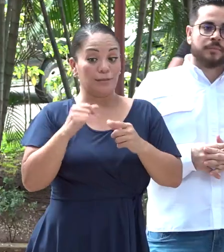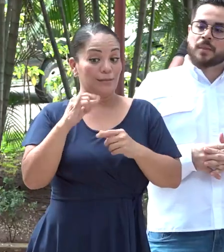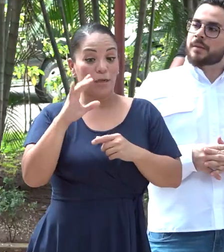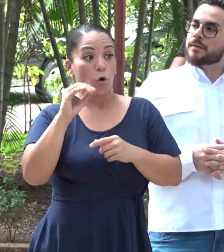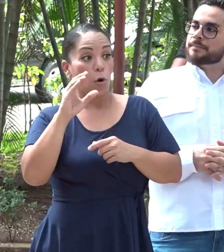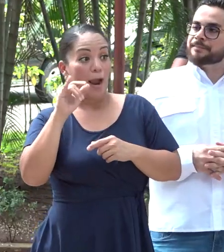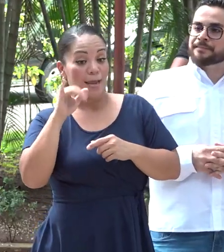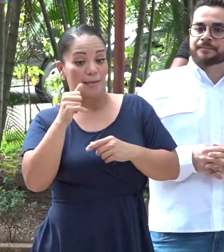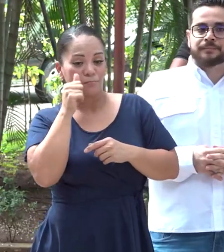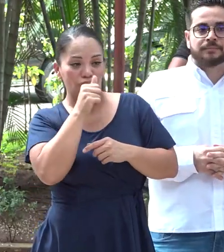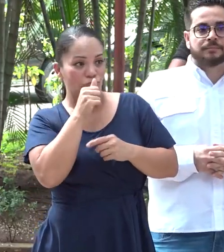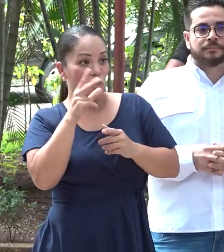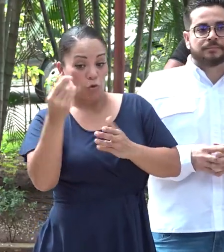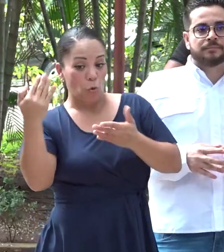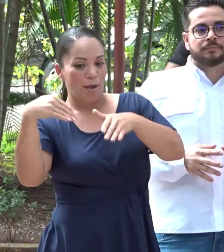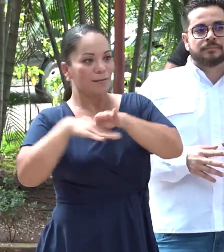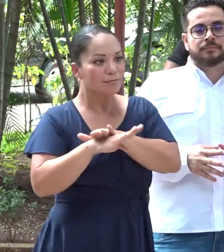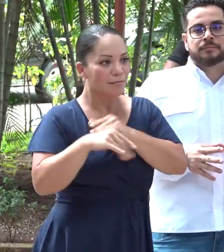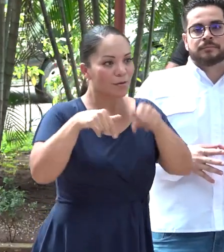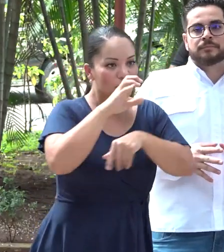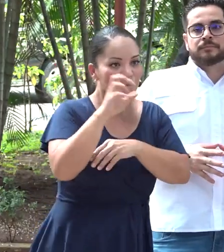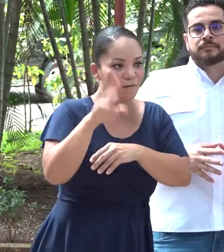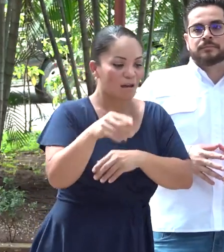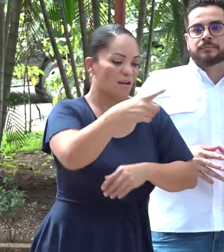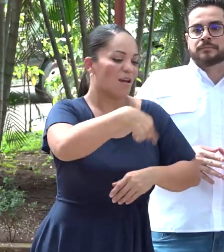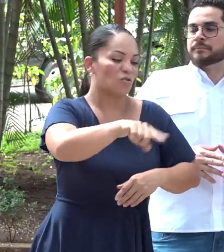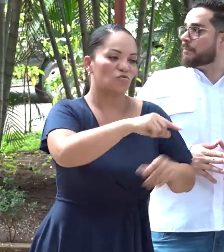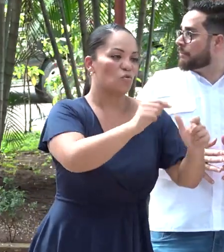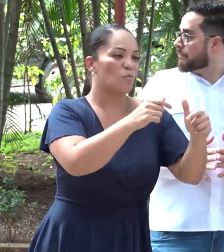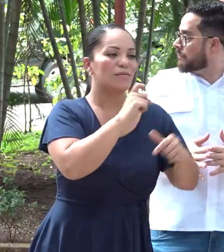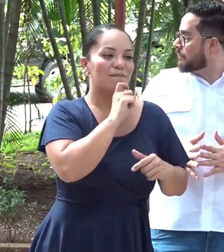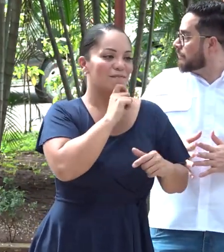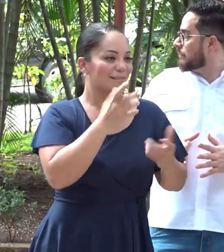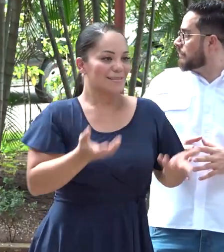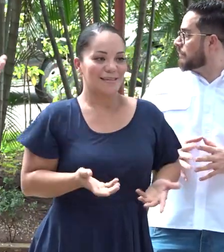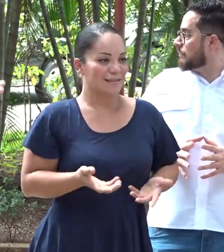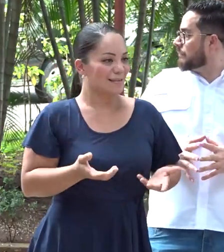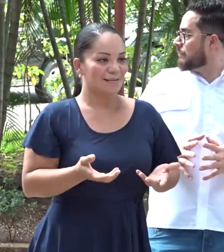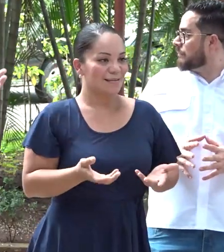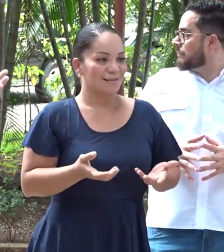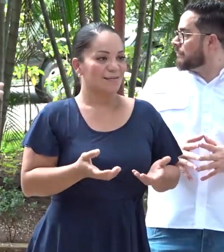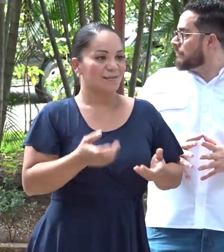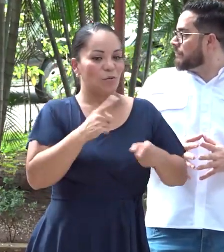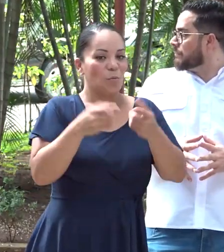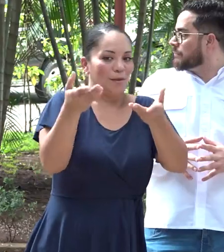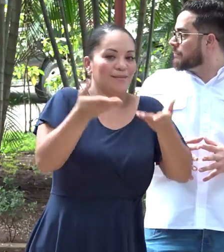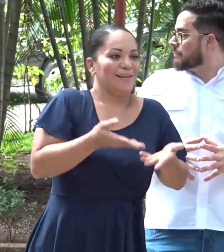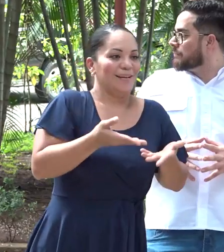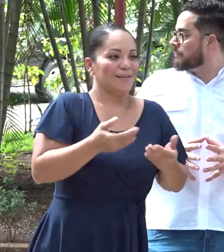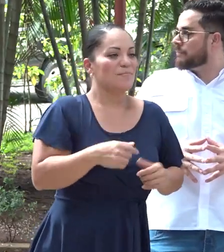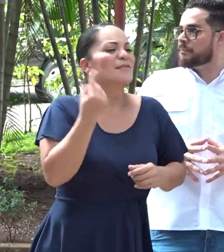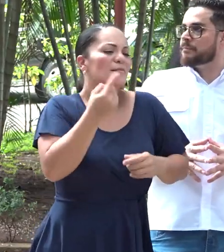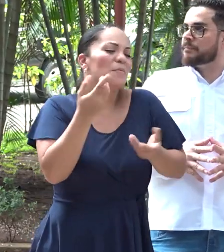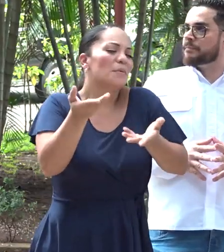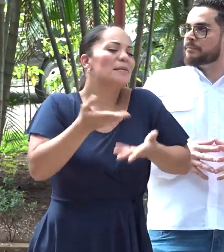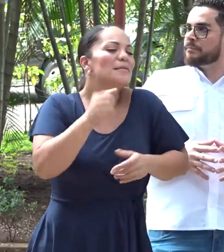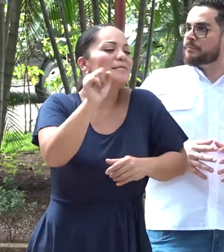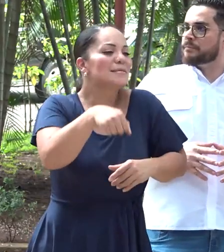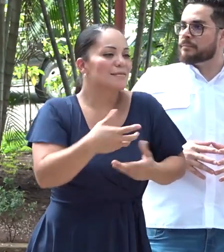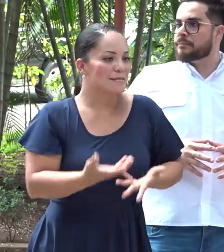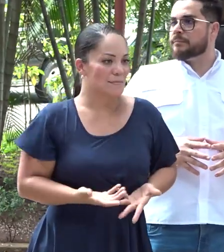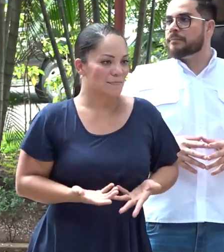y se les va a ser más difícil a ellos traer cocaína en cantidades suficientes. Siempre la van a traer.